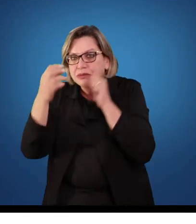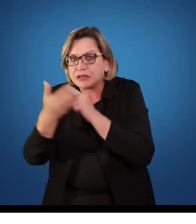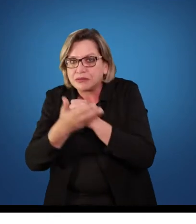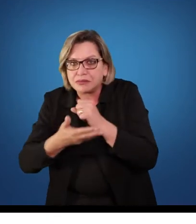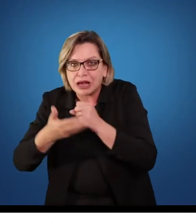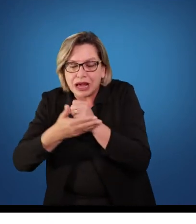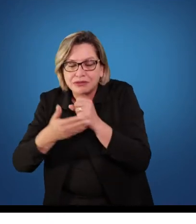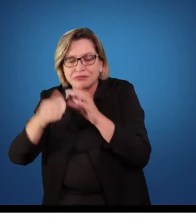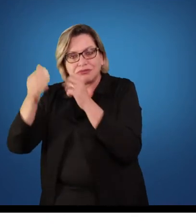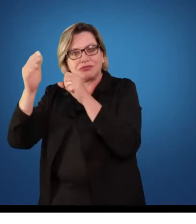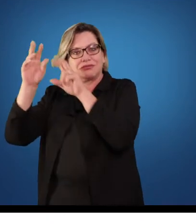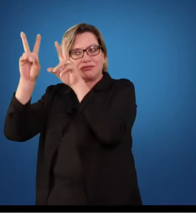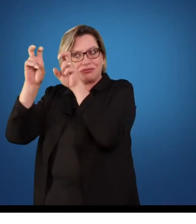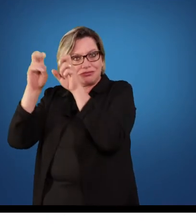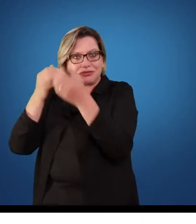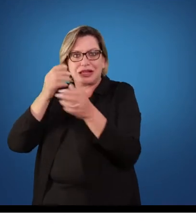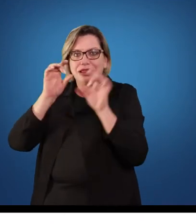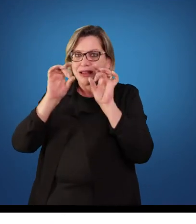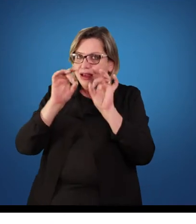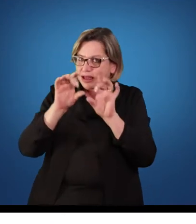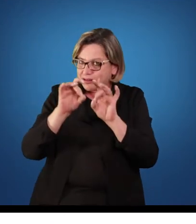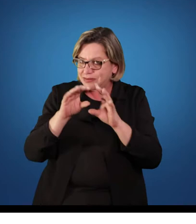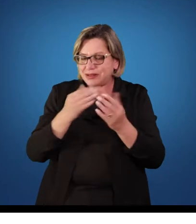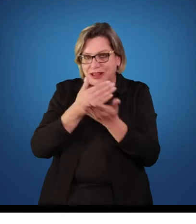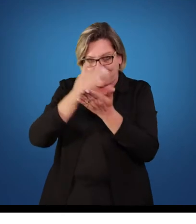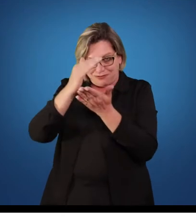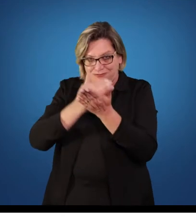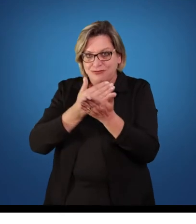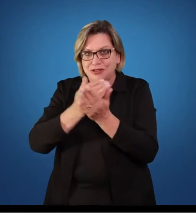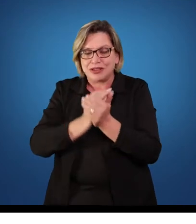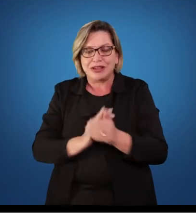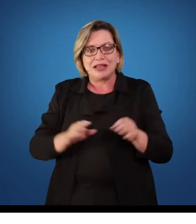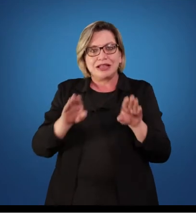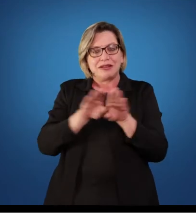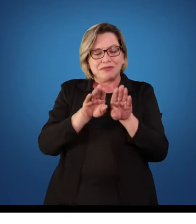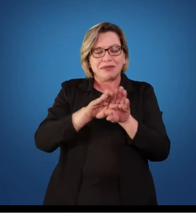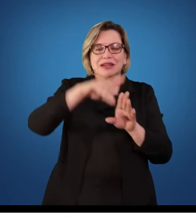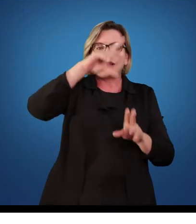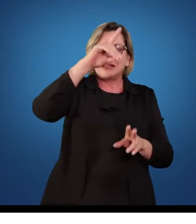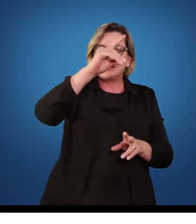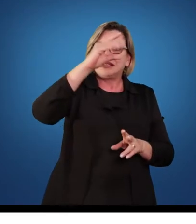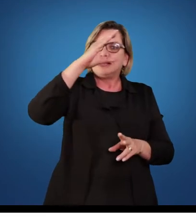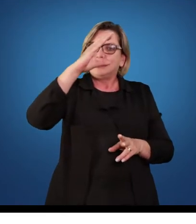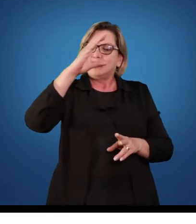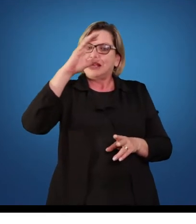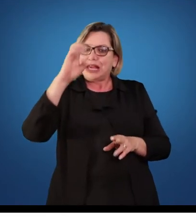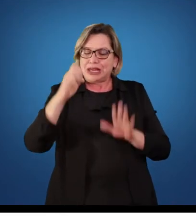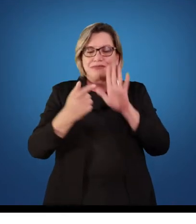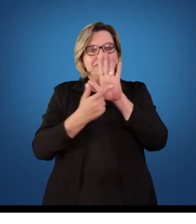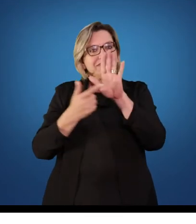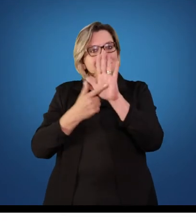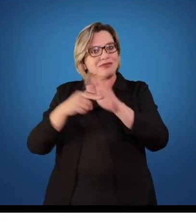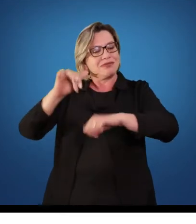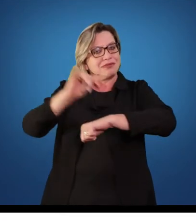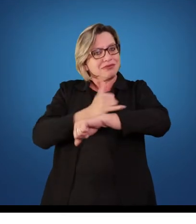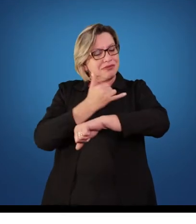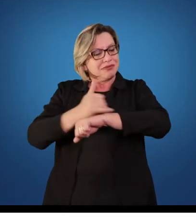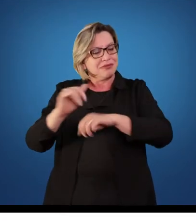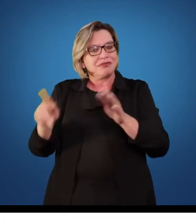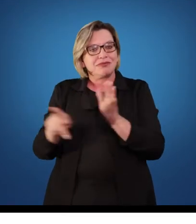específicos. Nas diretrizes também são apresentados alguns elementos articuladores que ampliam as